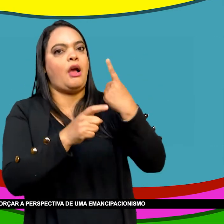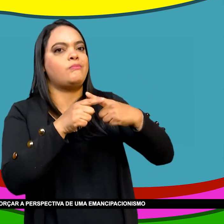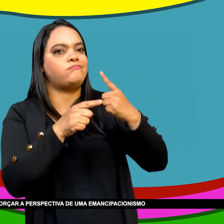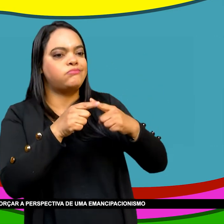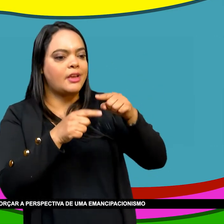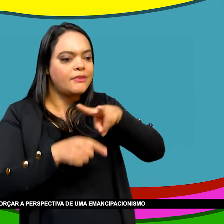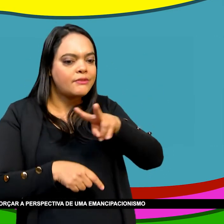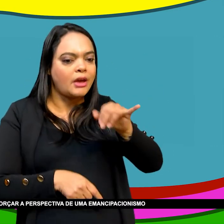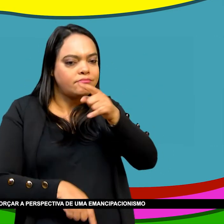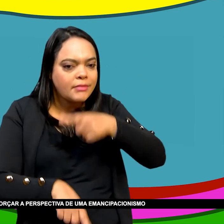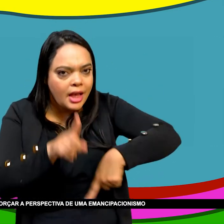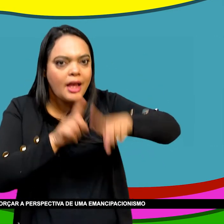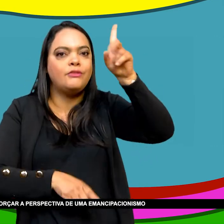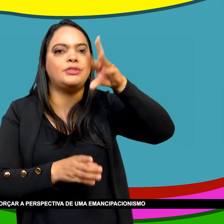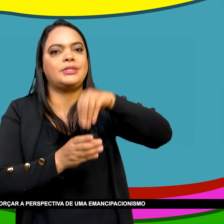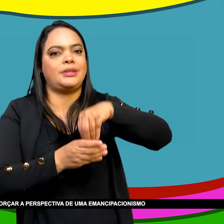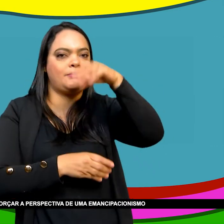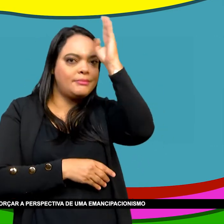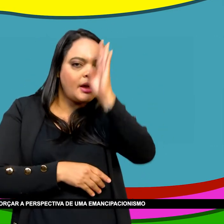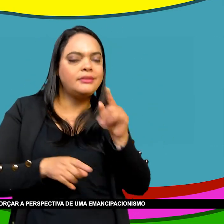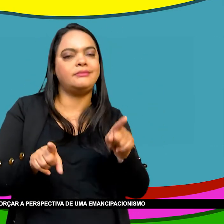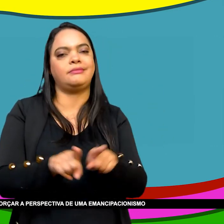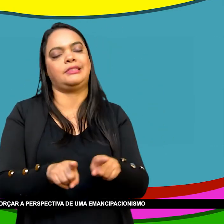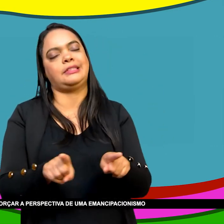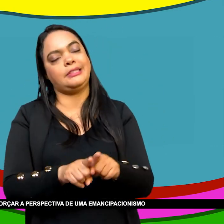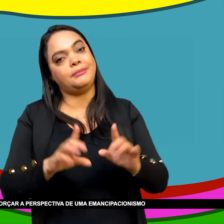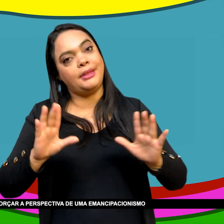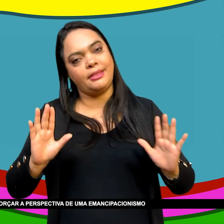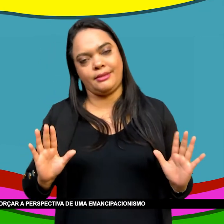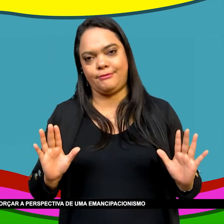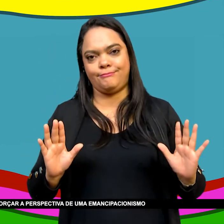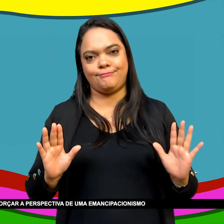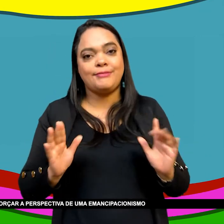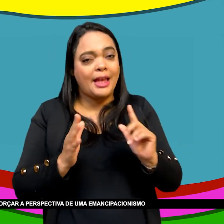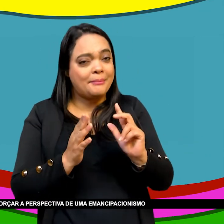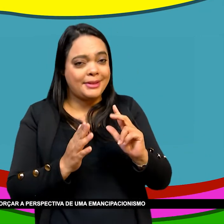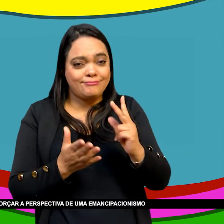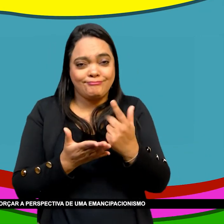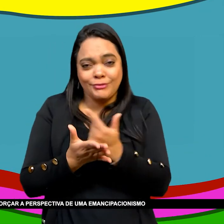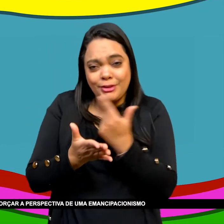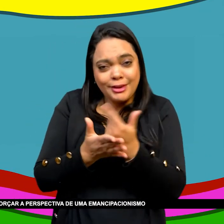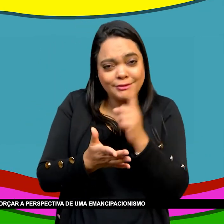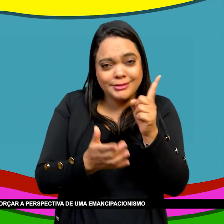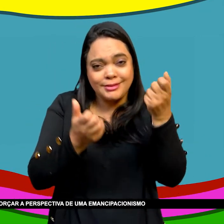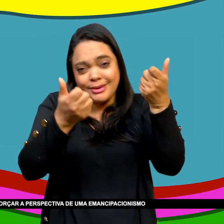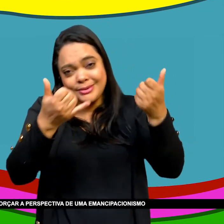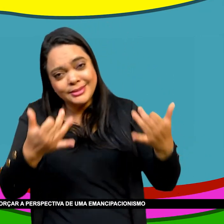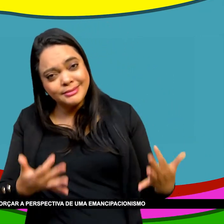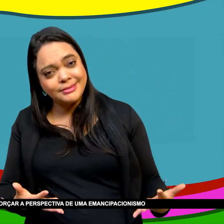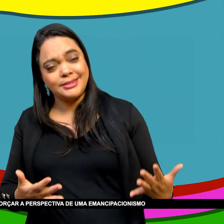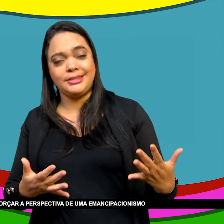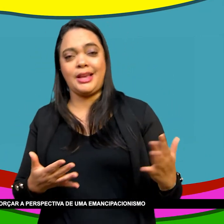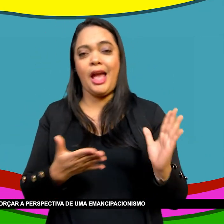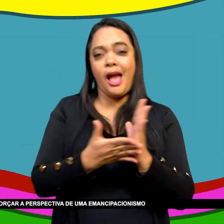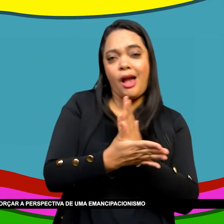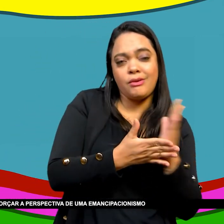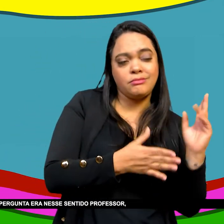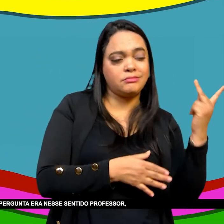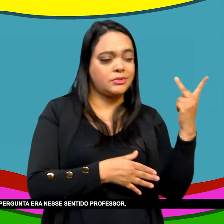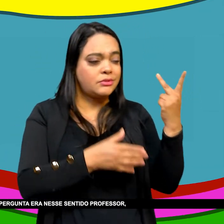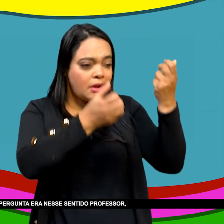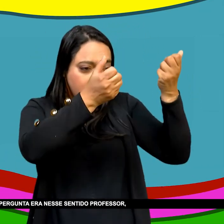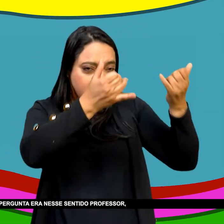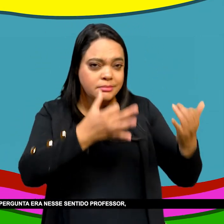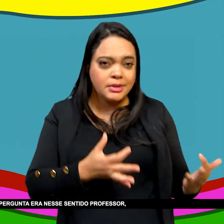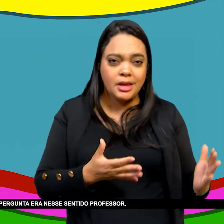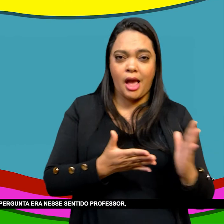No sentido De forçar A perspectiva De um emancipacionismo